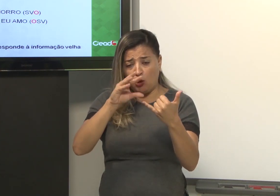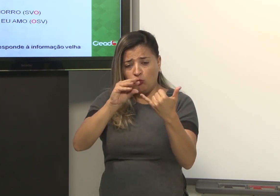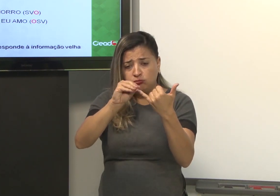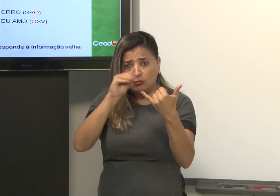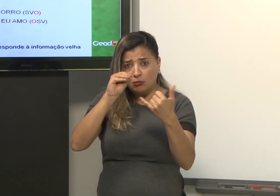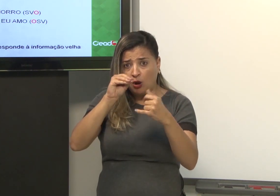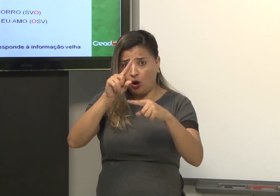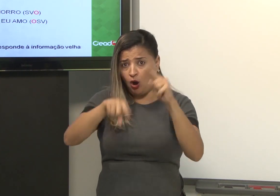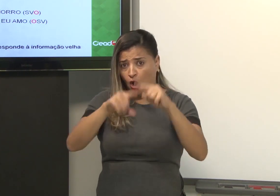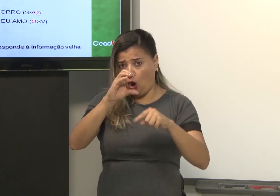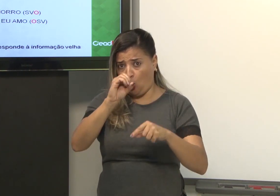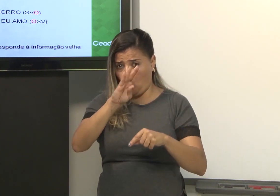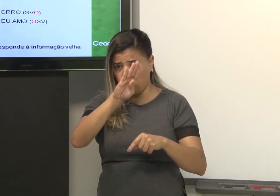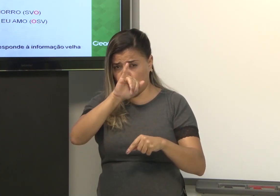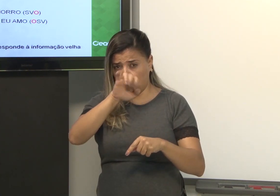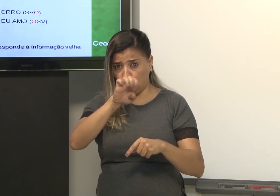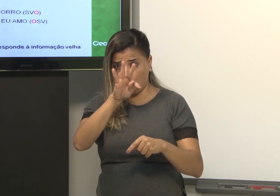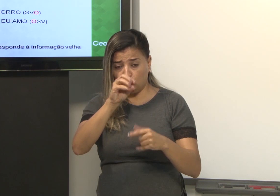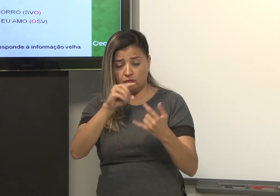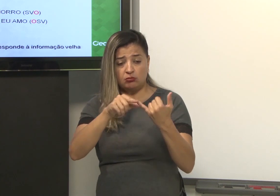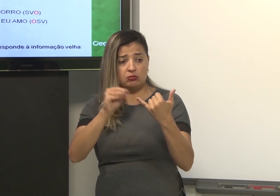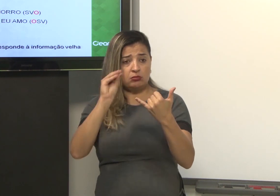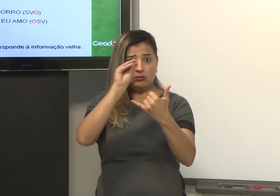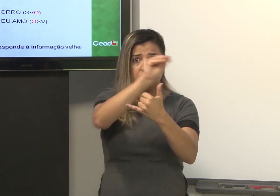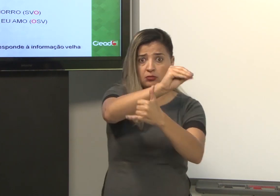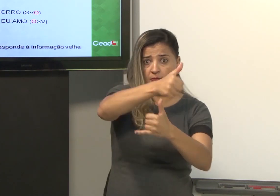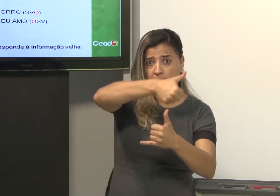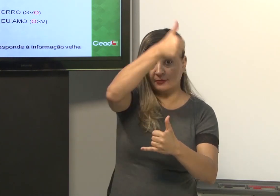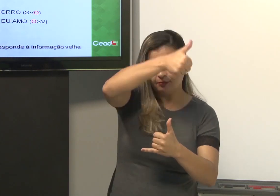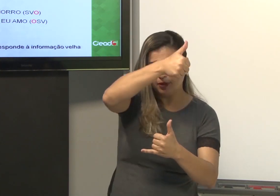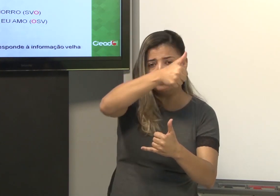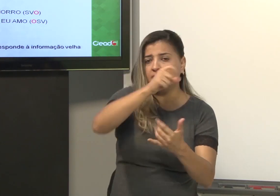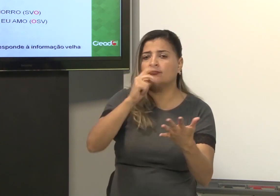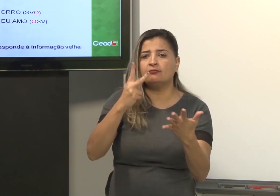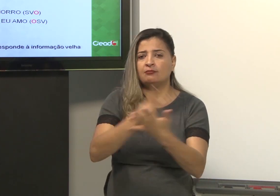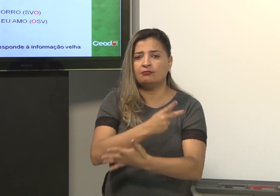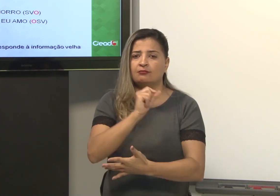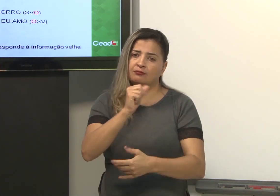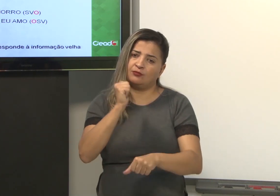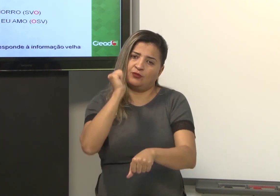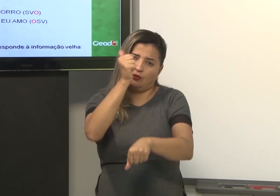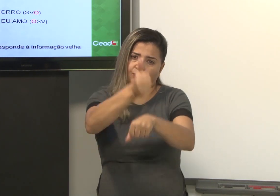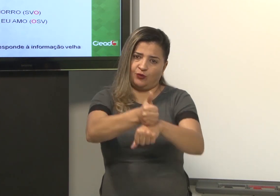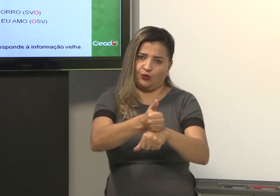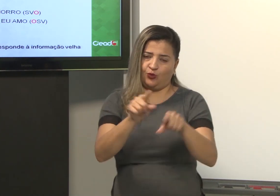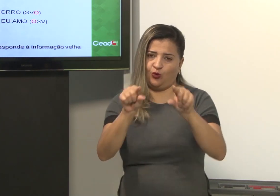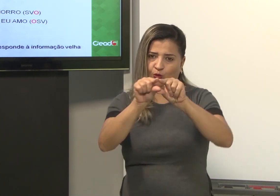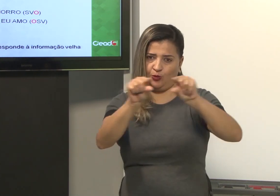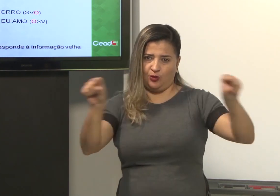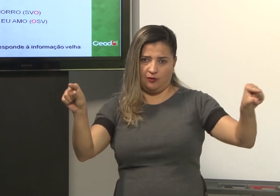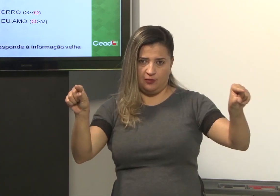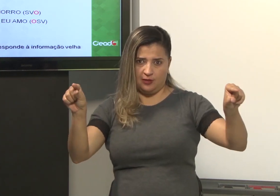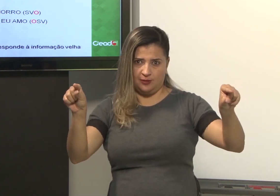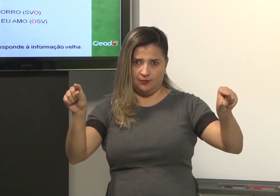Se eu troco, por exemplo, o objeto. Coloco antes, em primeiro lugar. É uma topicalização também.